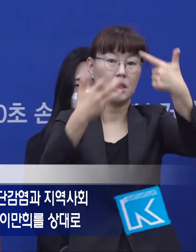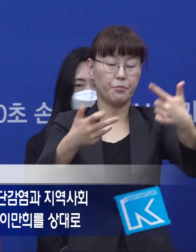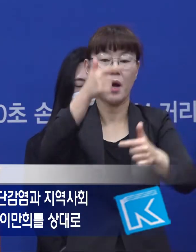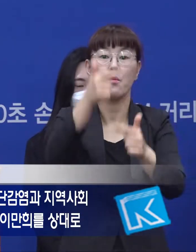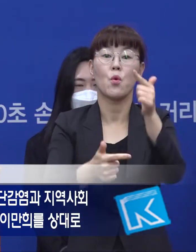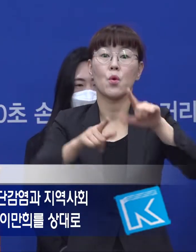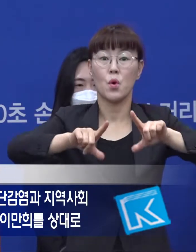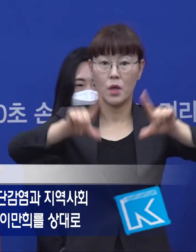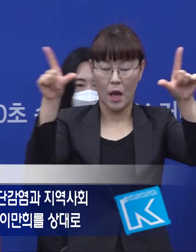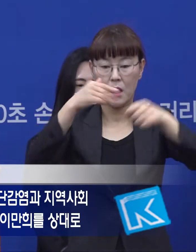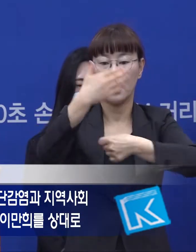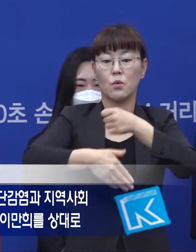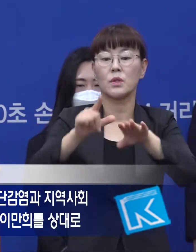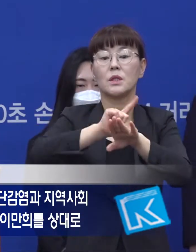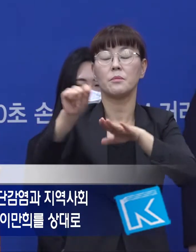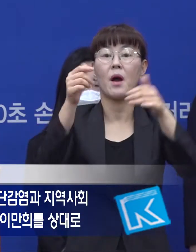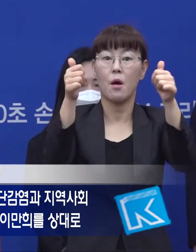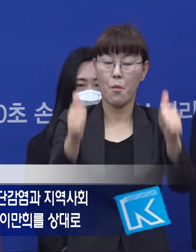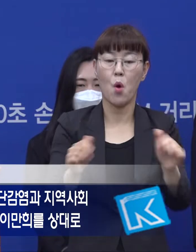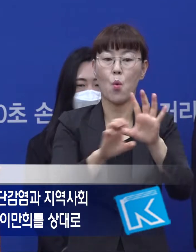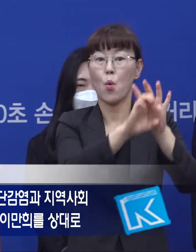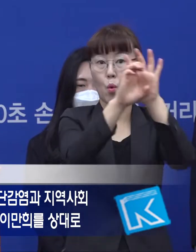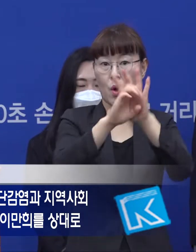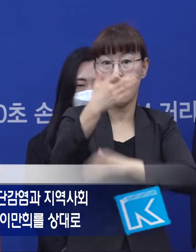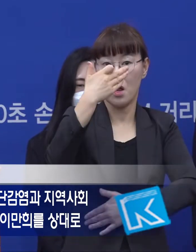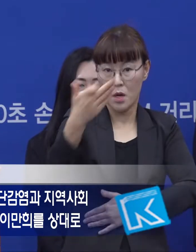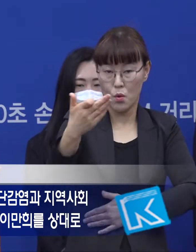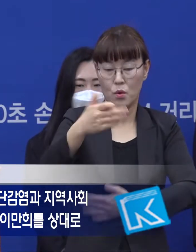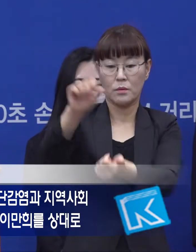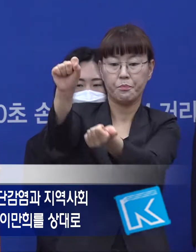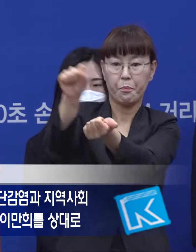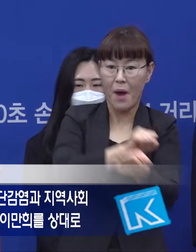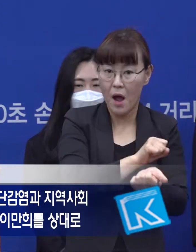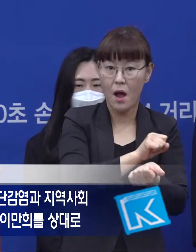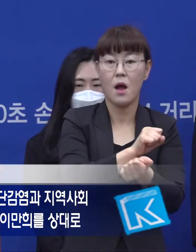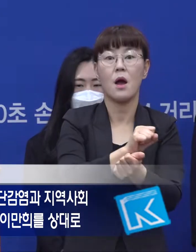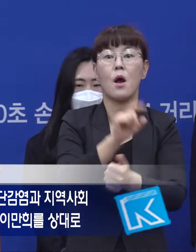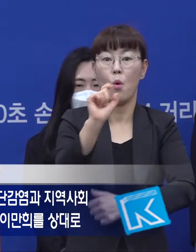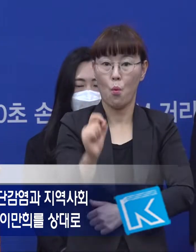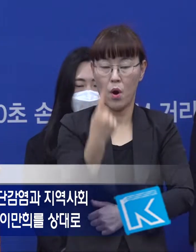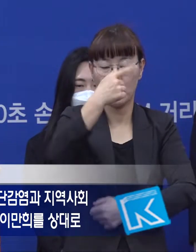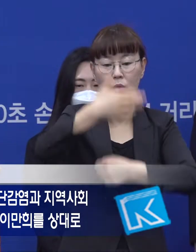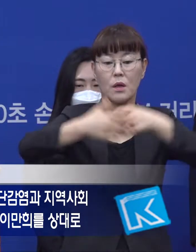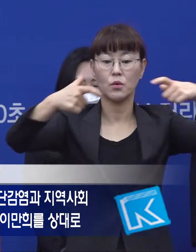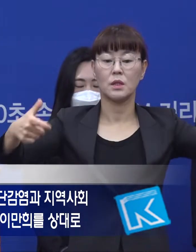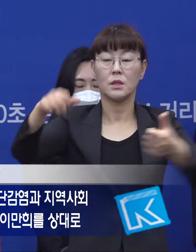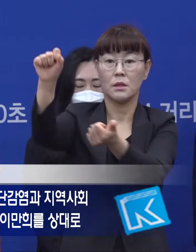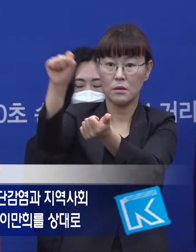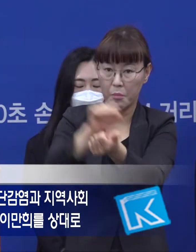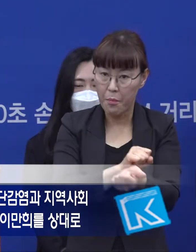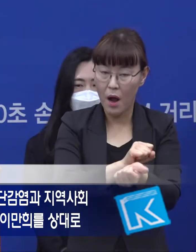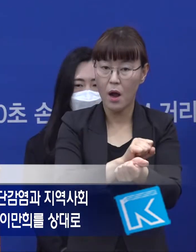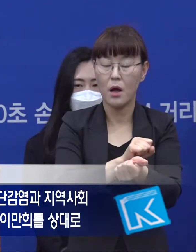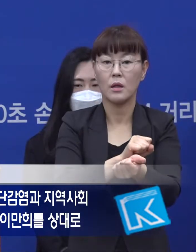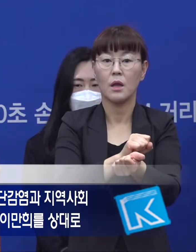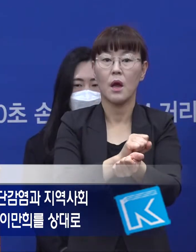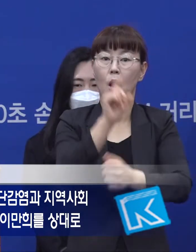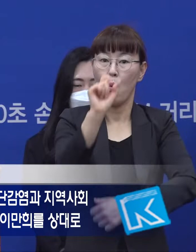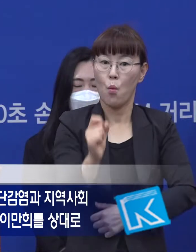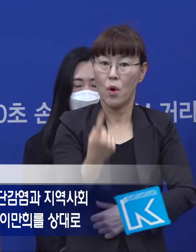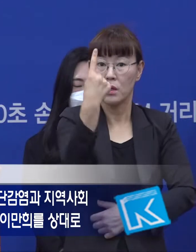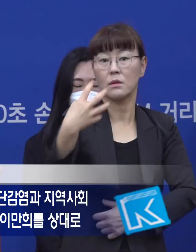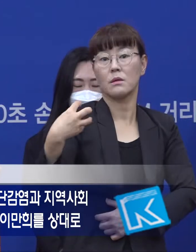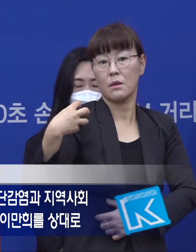목요일 대구지방법원에 코로나19 대규모 집단 감염과 지역사회 전파 확산에 중요한 원인을